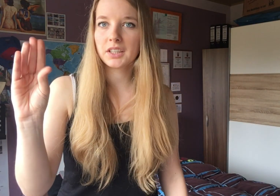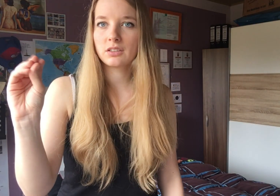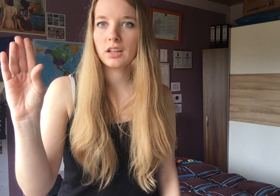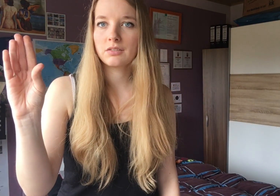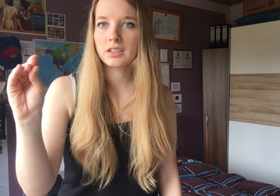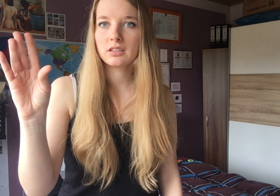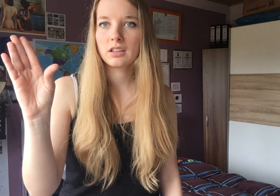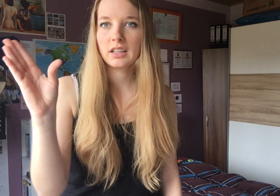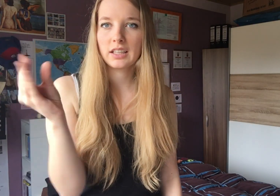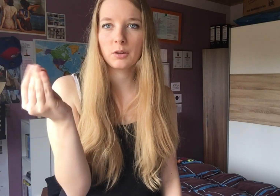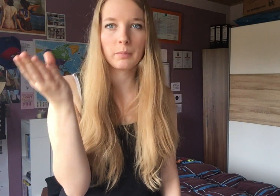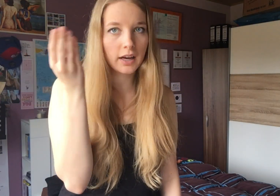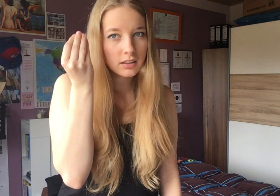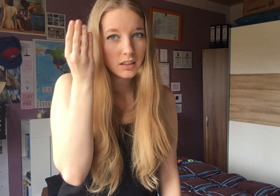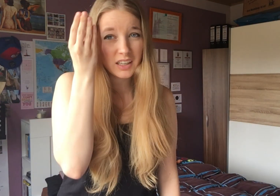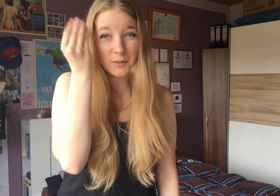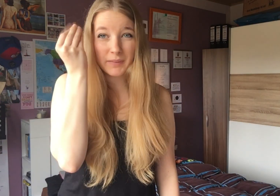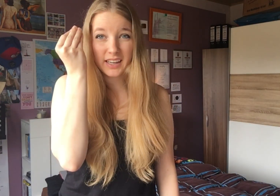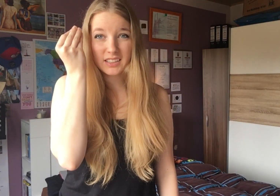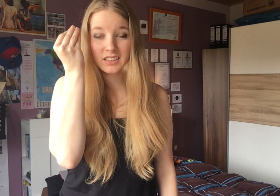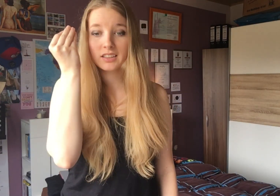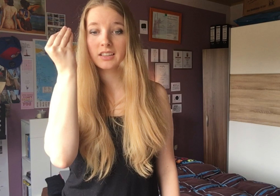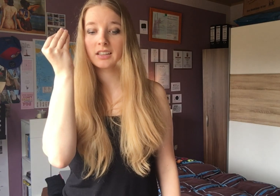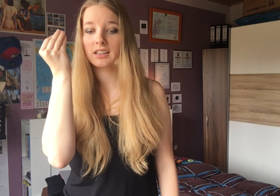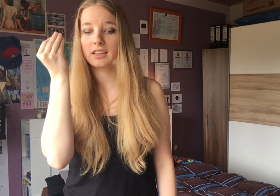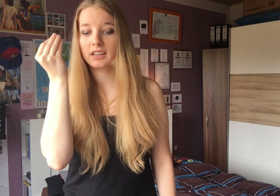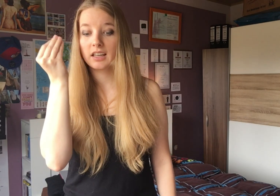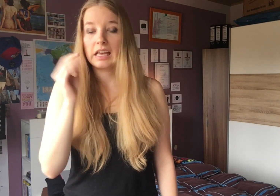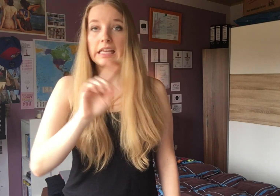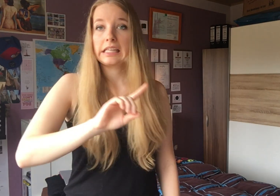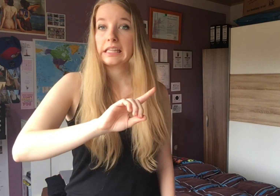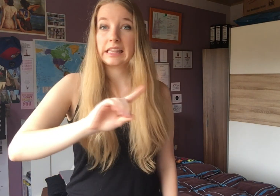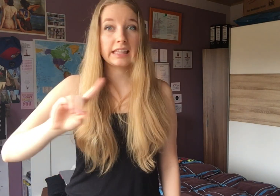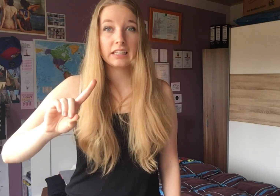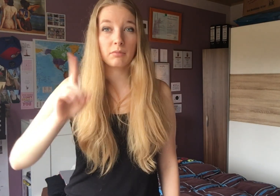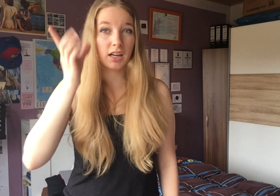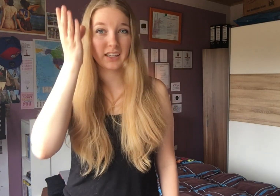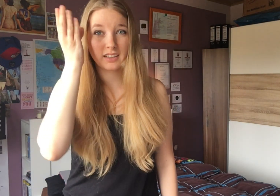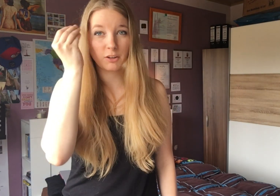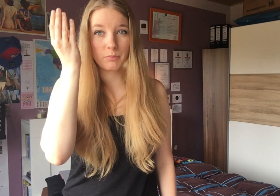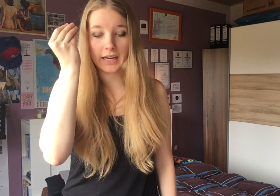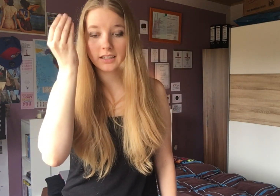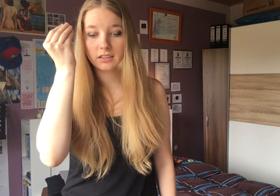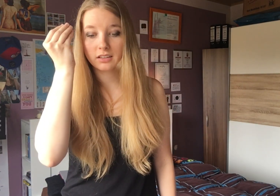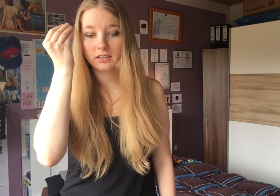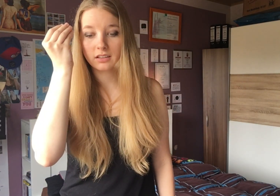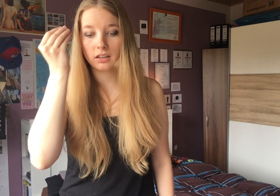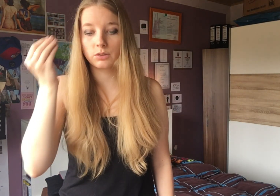gemerkt, also